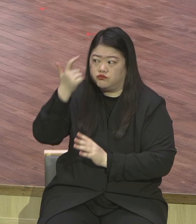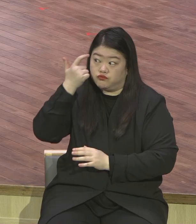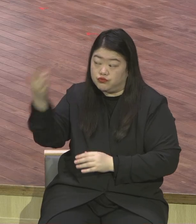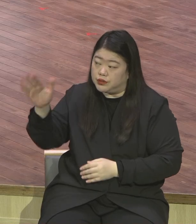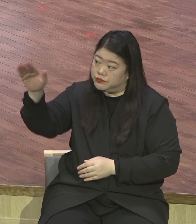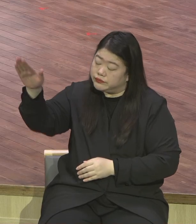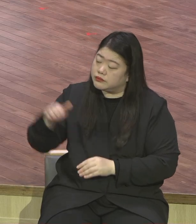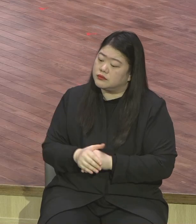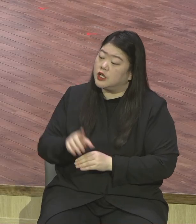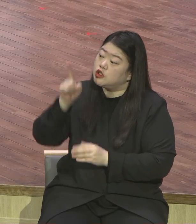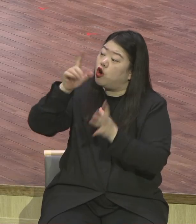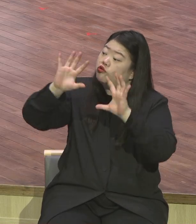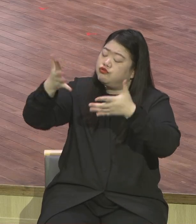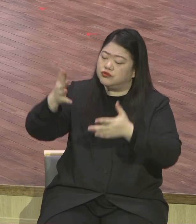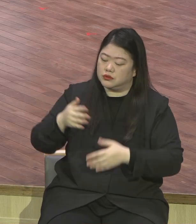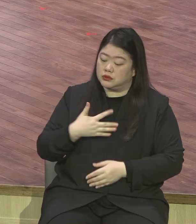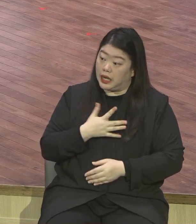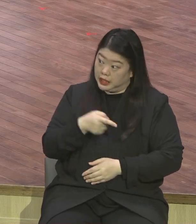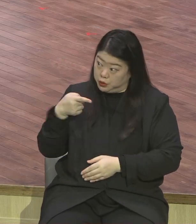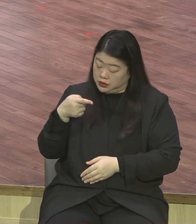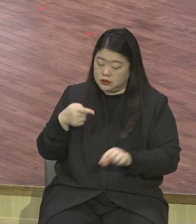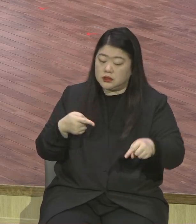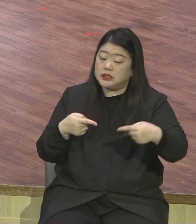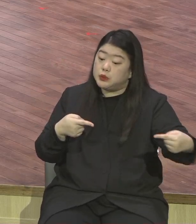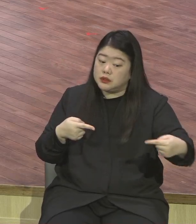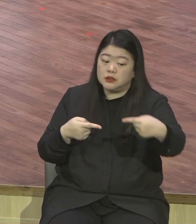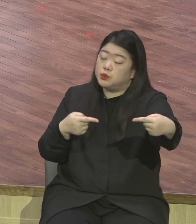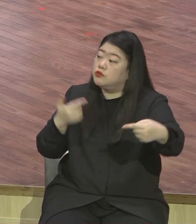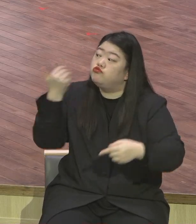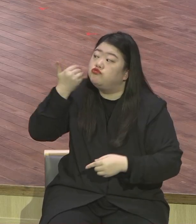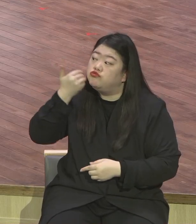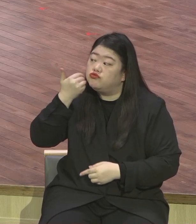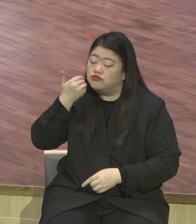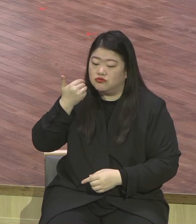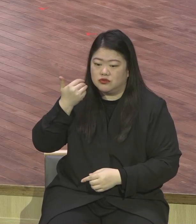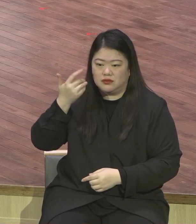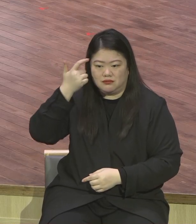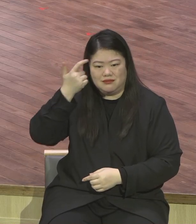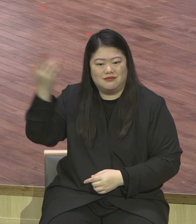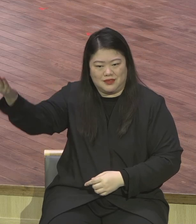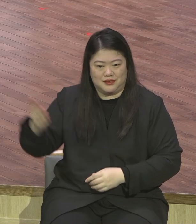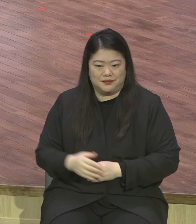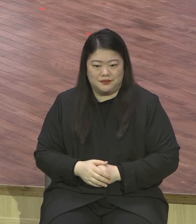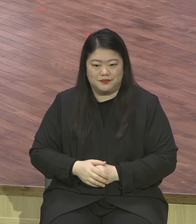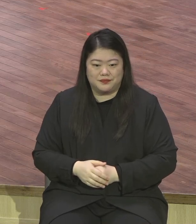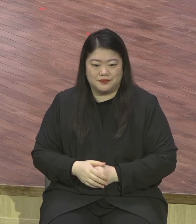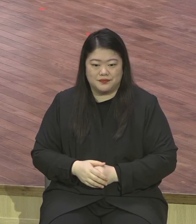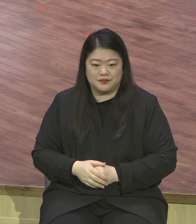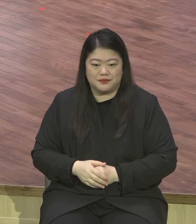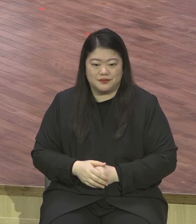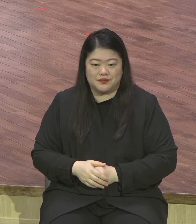누가 크니까? 제자들이 예수님께 천국에서 누가 큽니까?